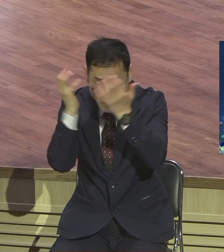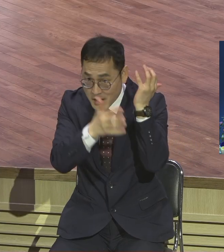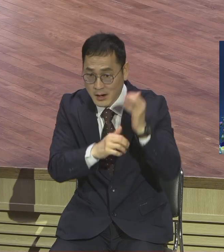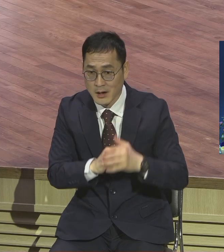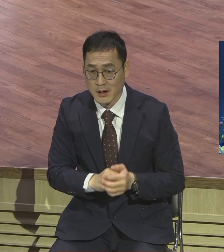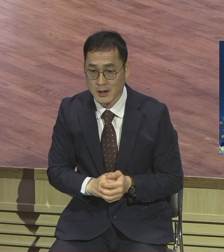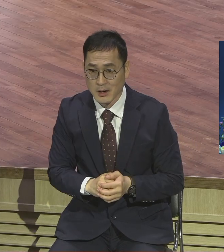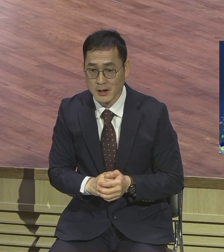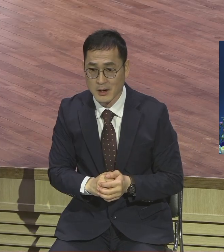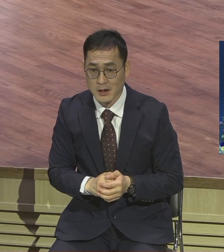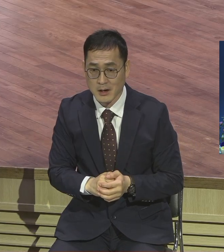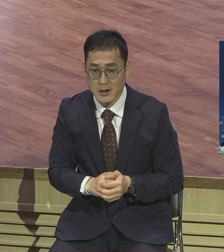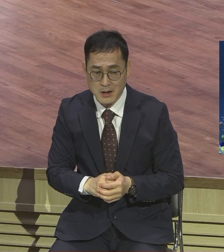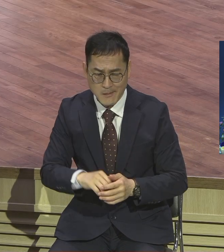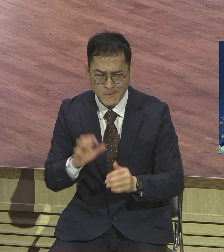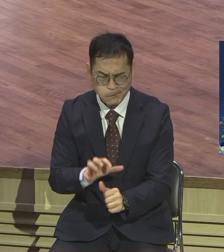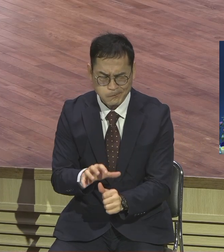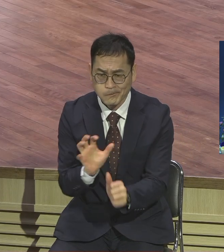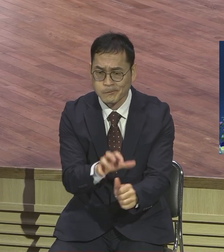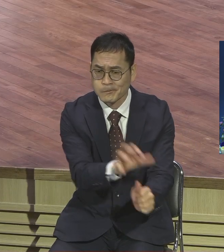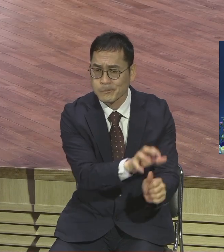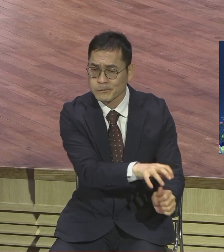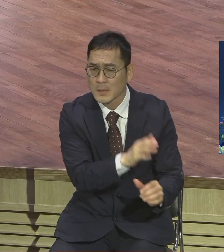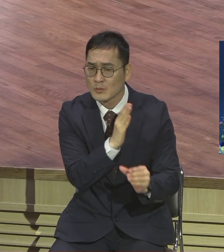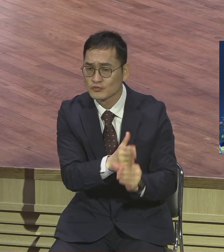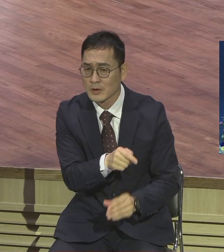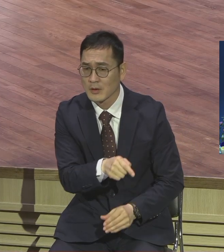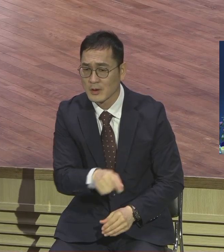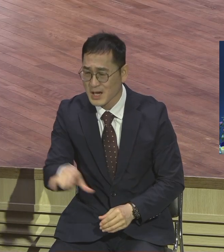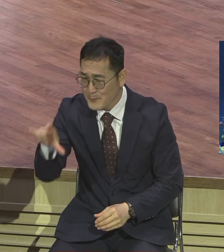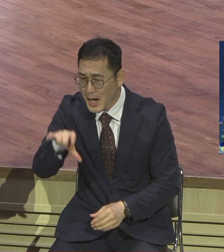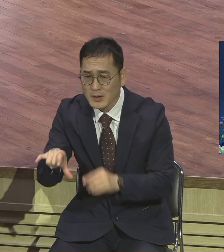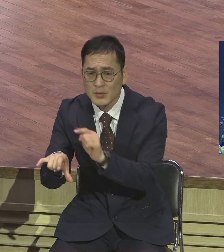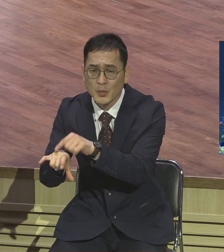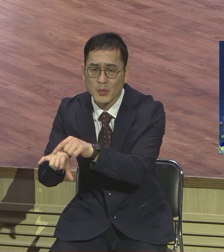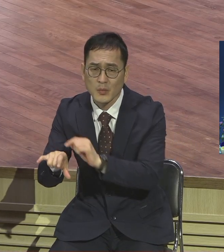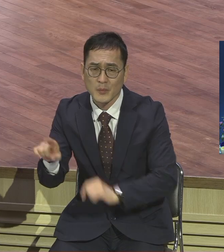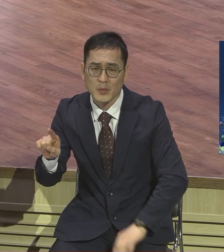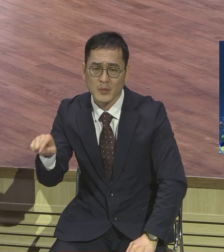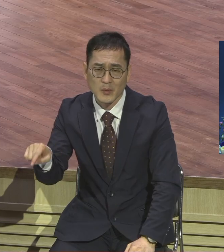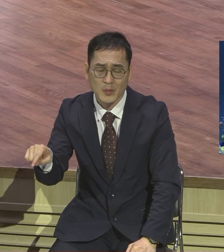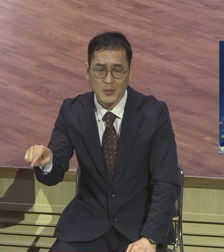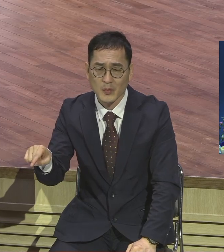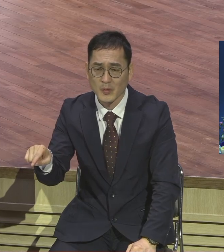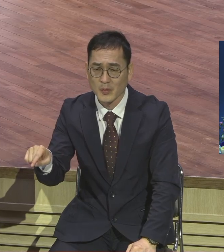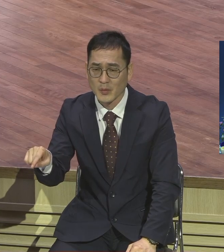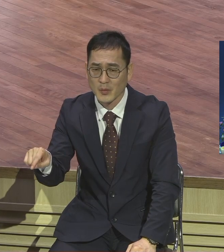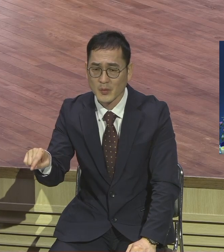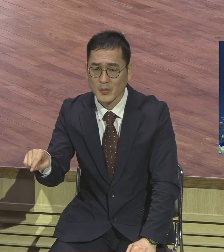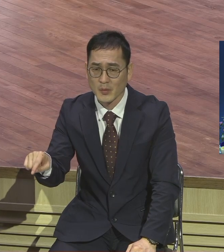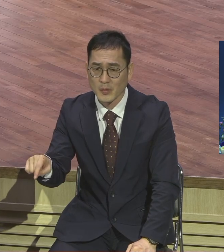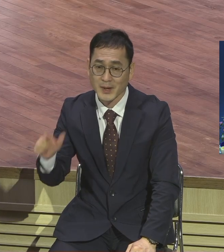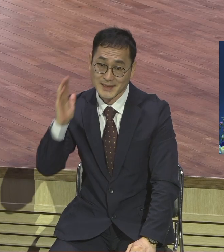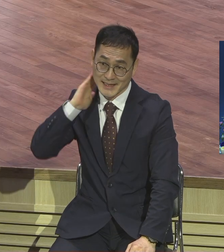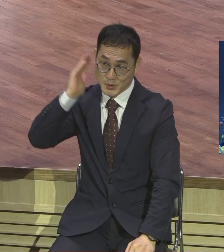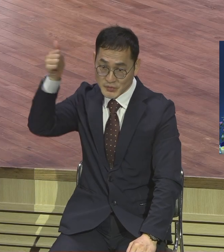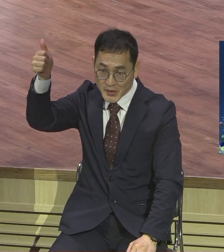있습니다. 엄청 불편합니다. 이 바이러스 이거는 미국 대통령에게도 영국